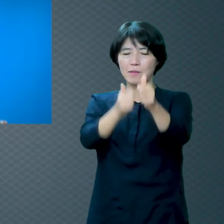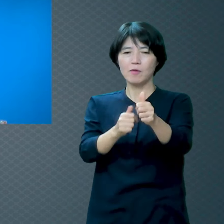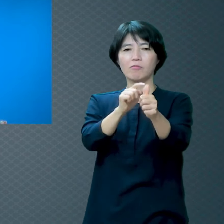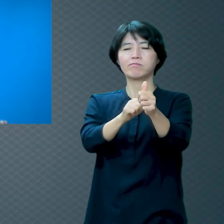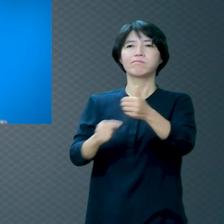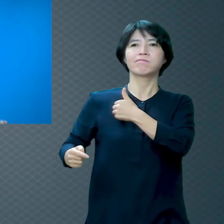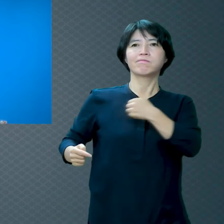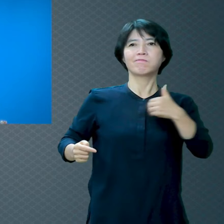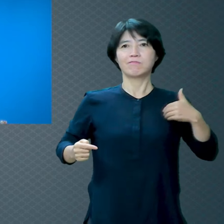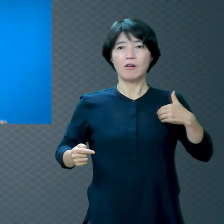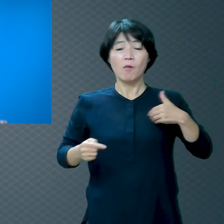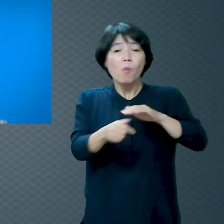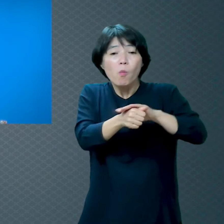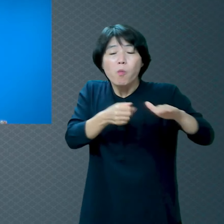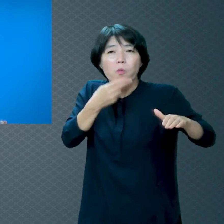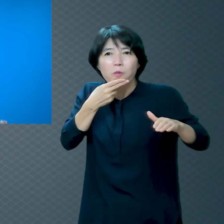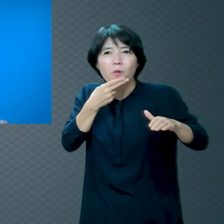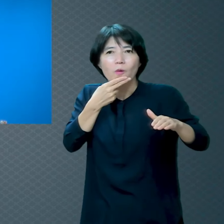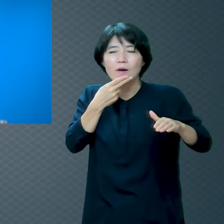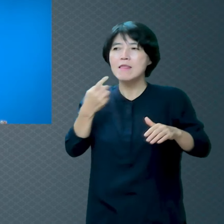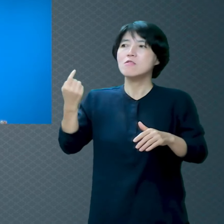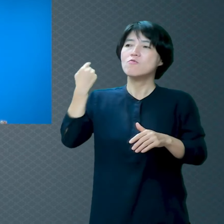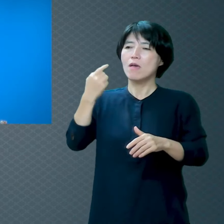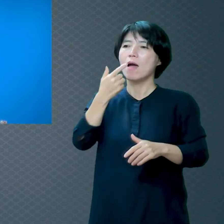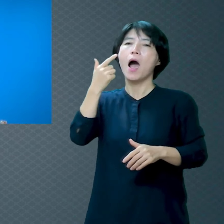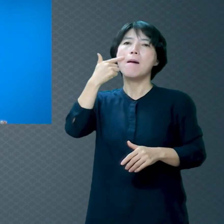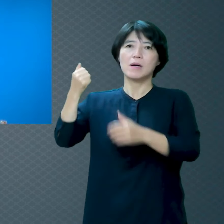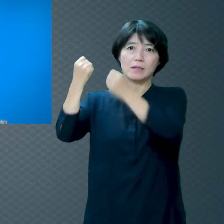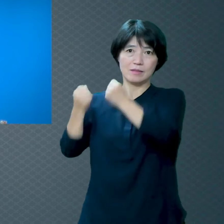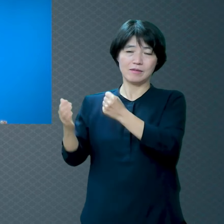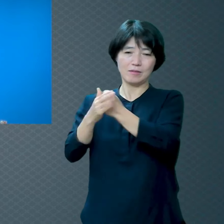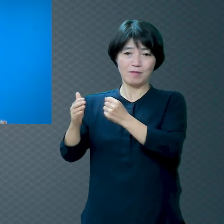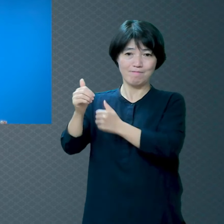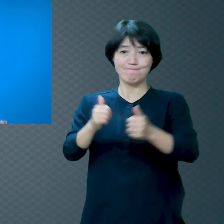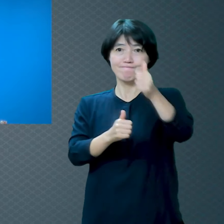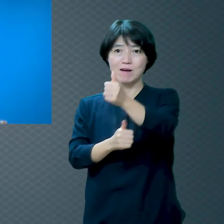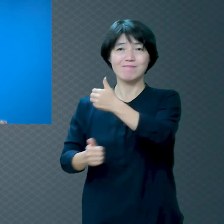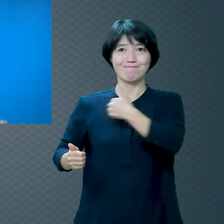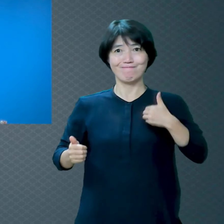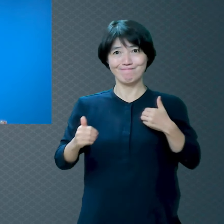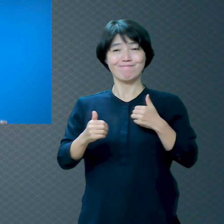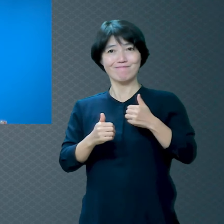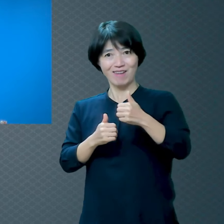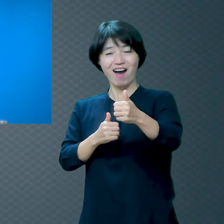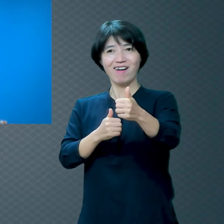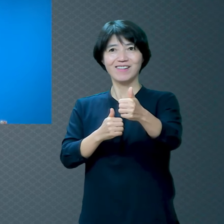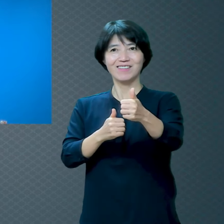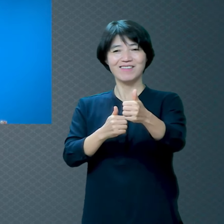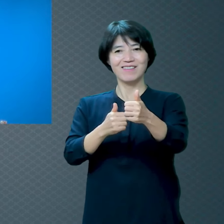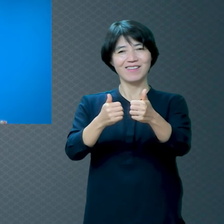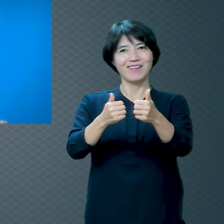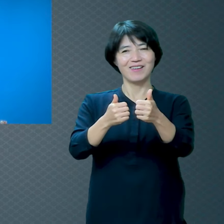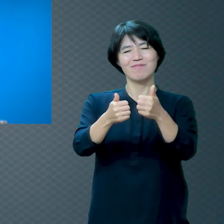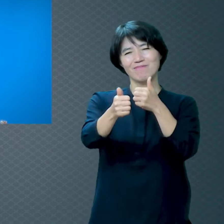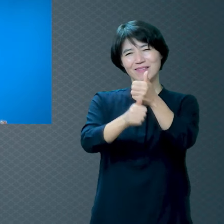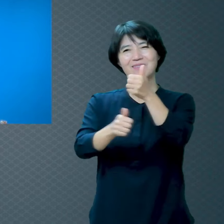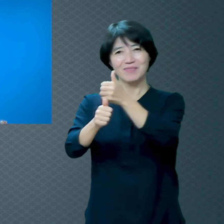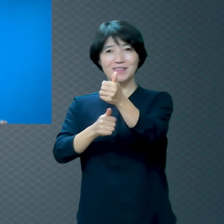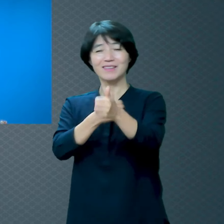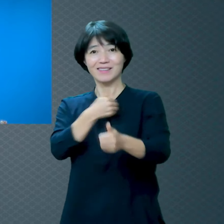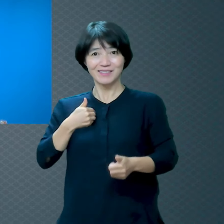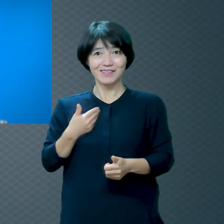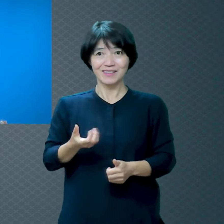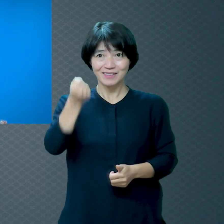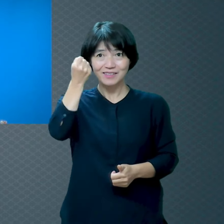왜? 우리 아빠 뒤에 있다 그 얘기잖아요 위로자 있으십니까? 그 위로자 되시는 하나님을 만나셔야 돼요